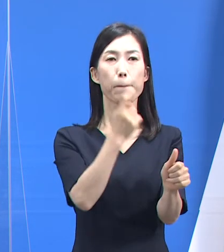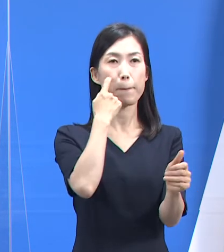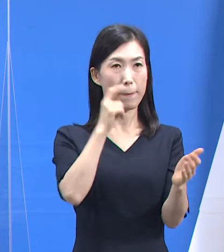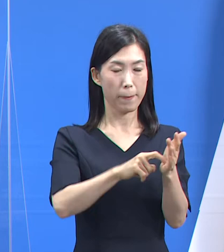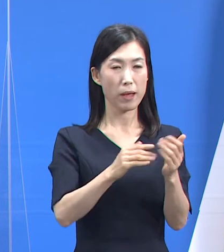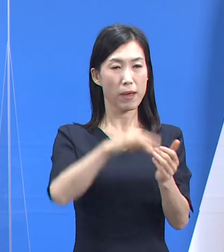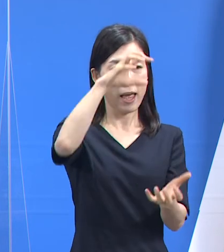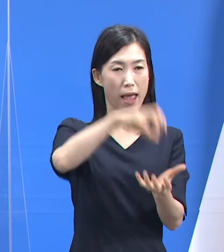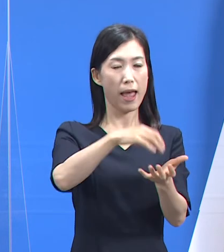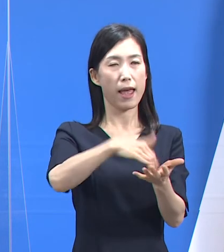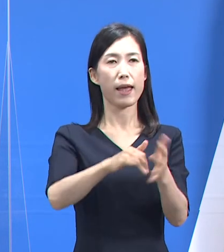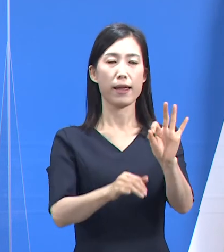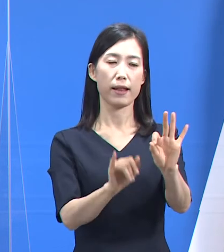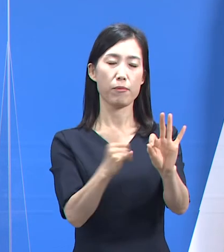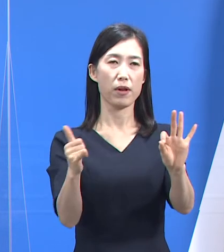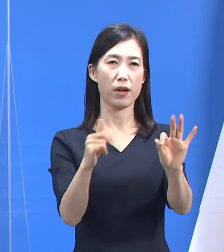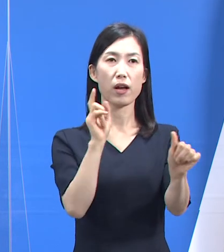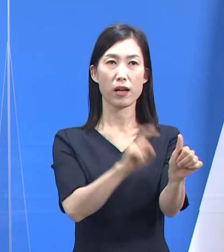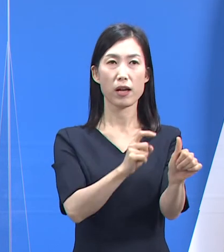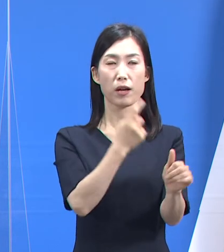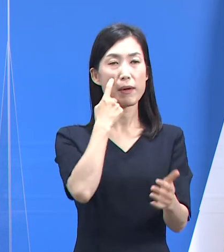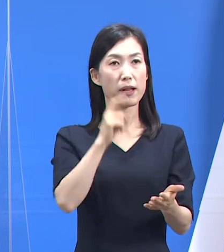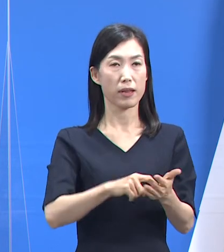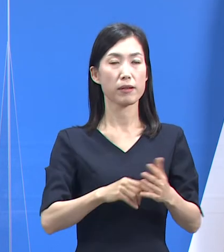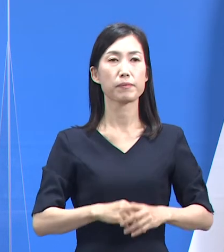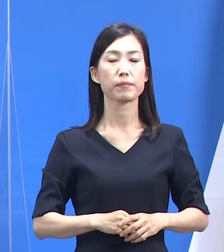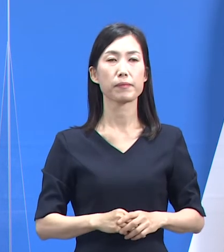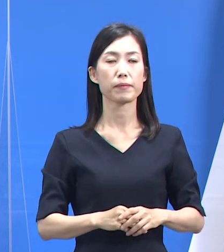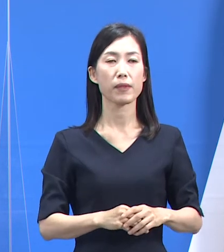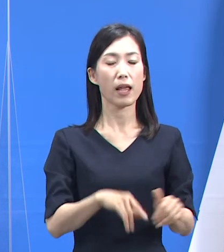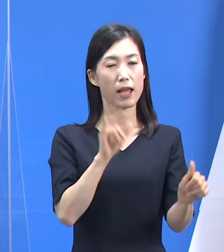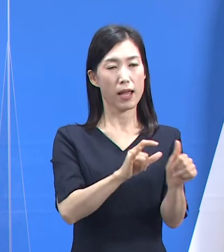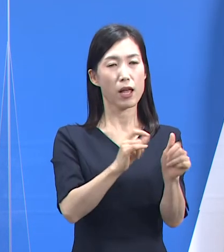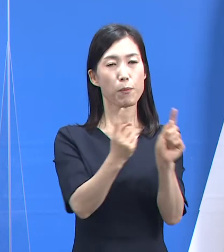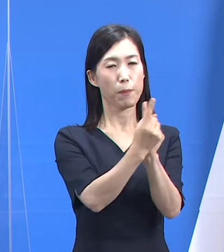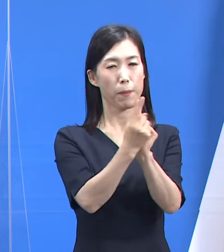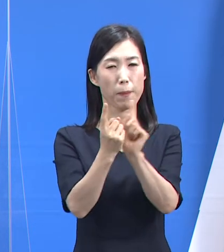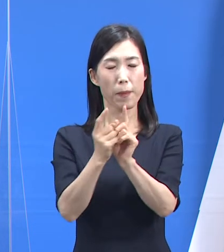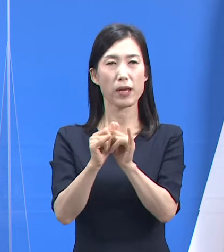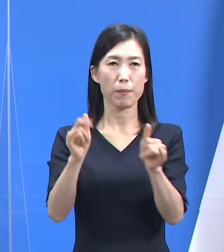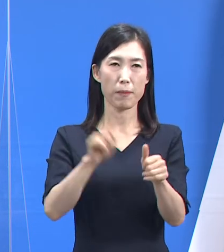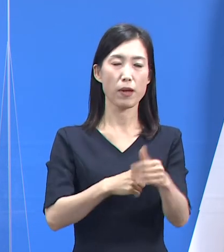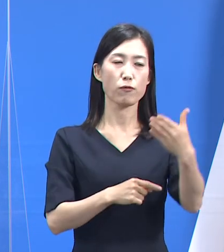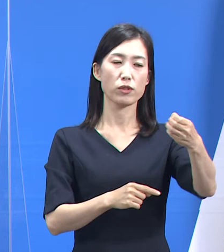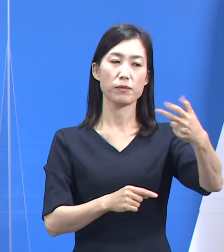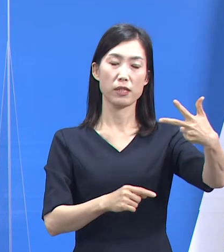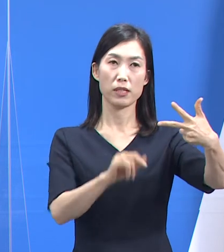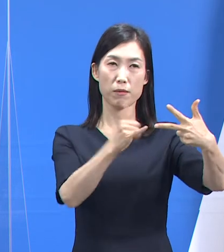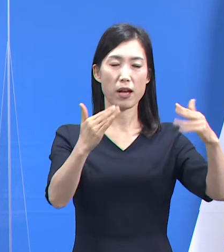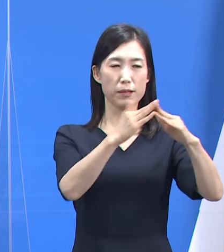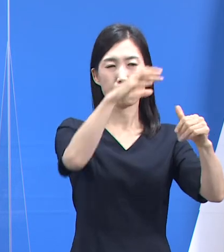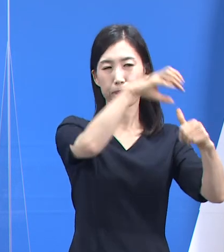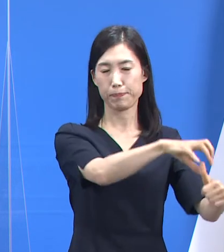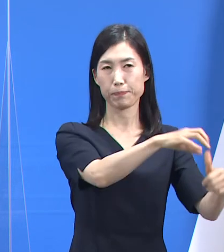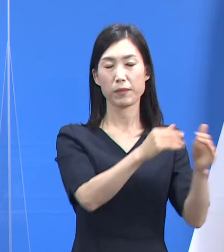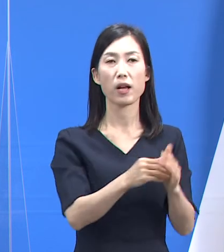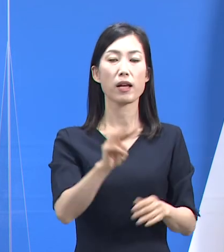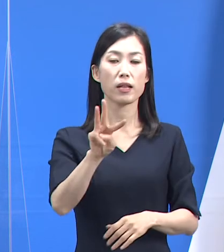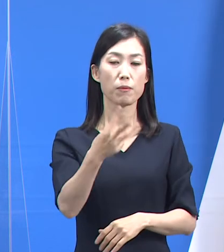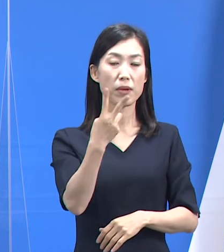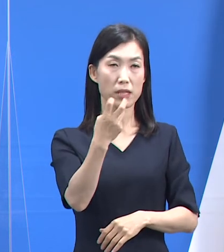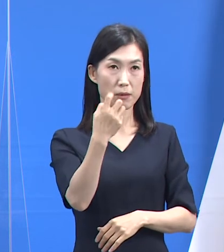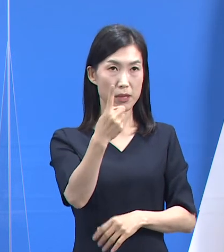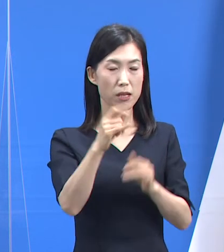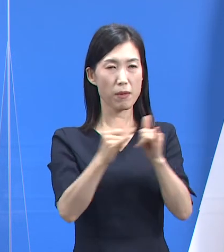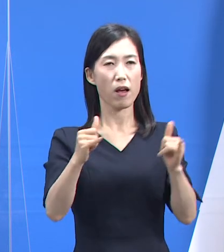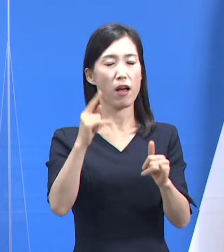확진자는 총 10명입니다. 접촉자 분류를 통해 97명은 자가격리, 321명은